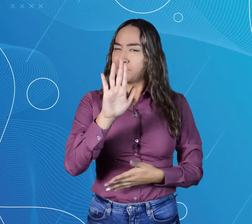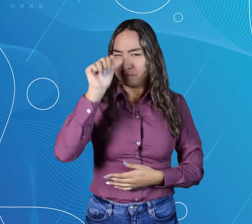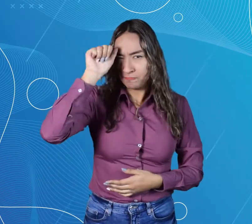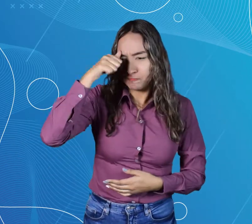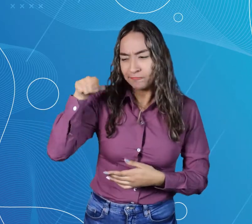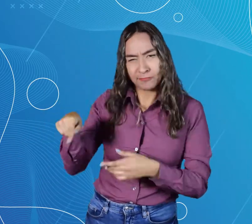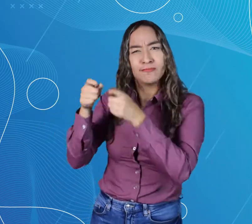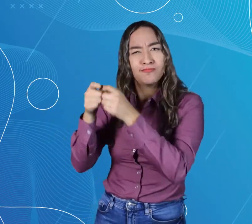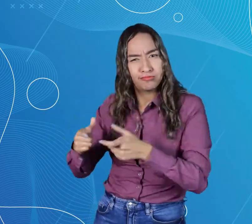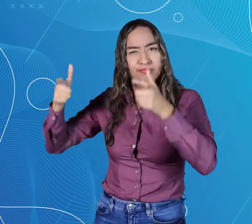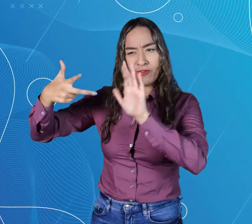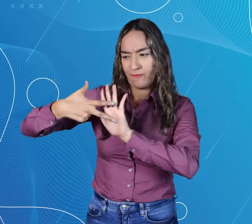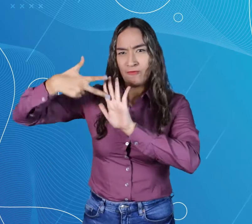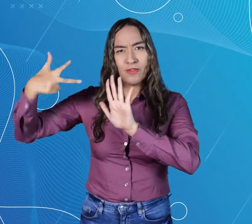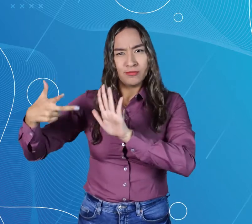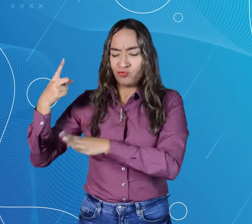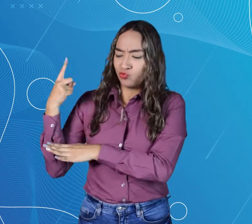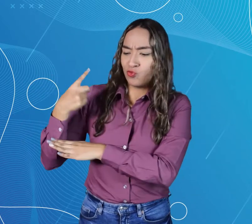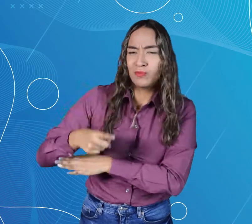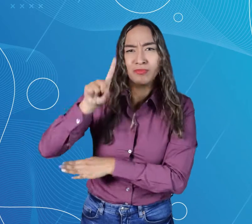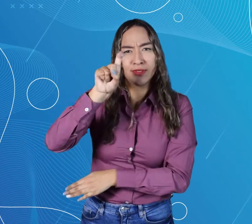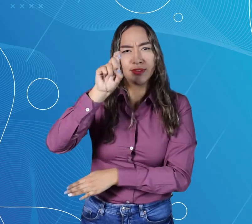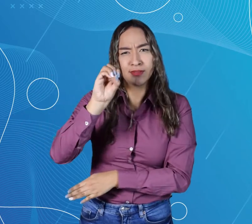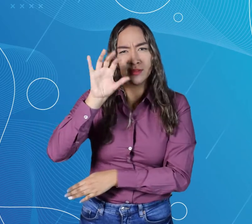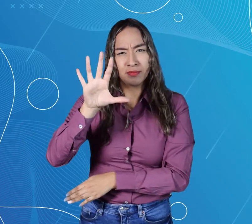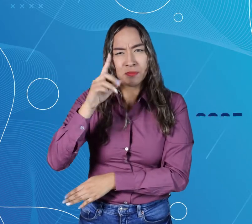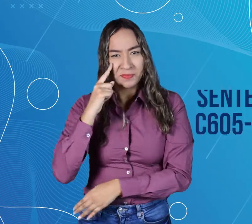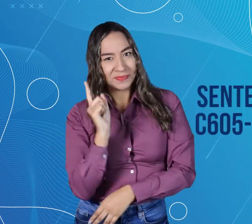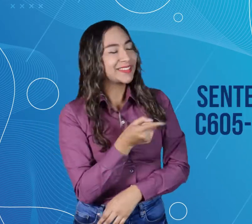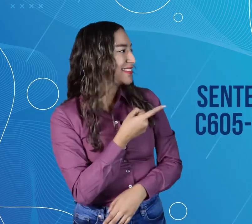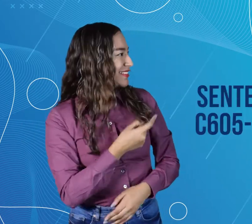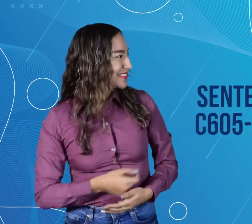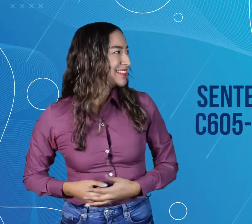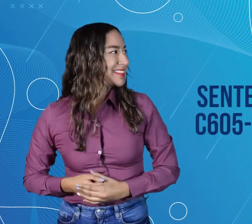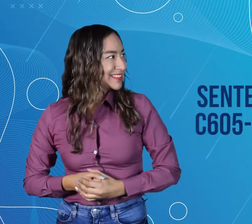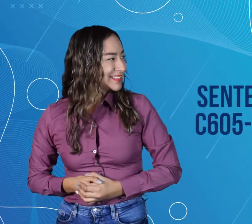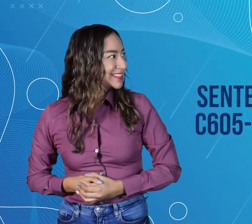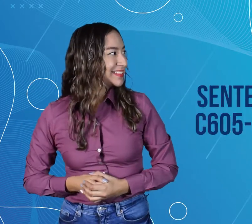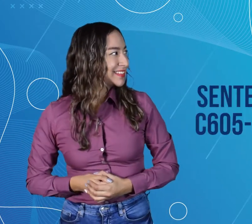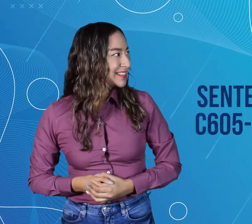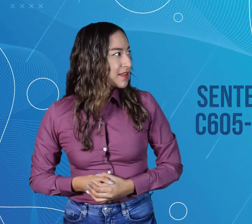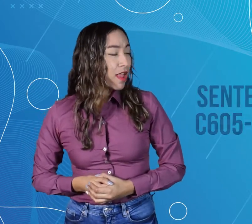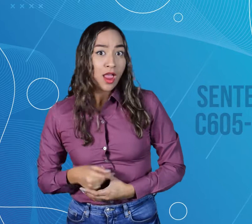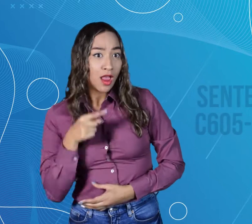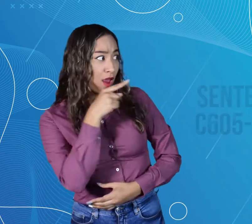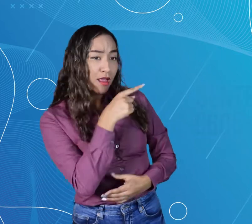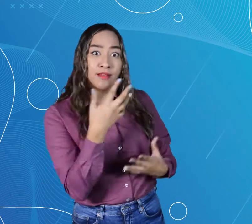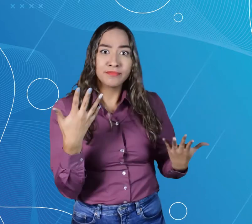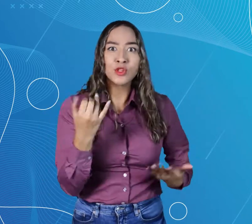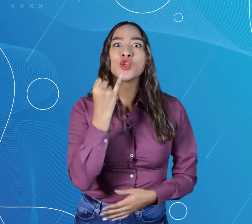Live. Además, hablaremos acerca de la sentencia de la Corte Constitucional C-605 del año 2012, la